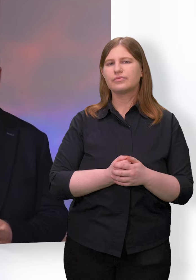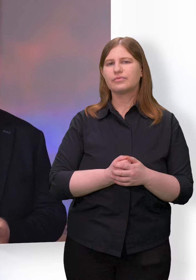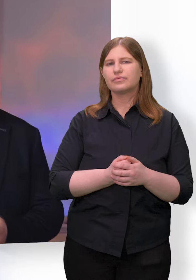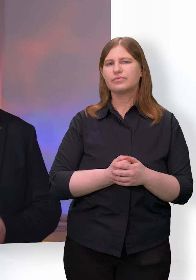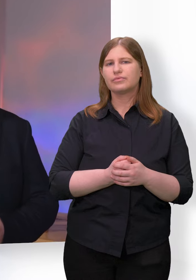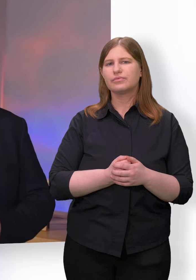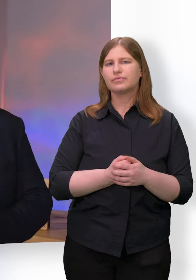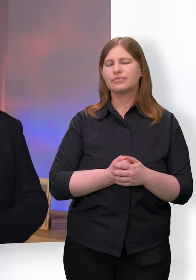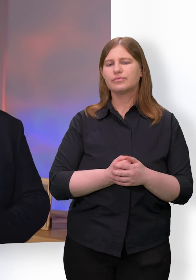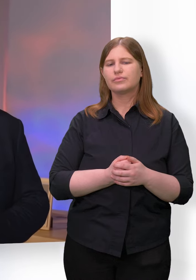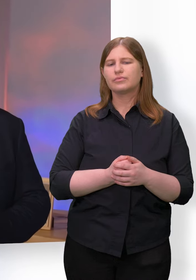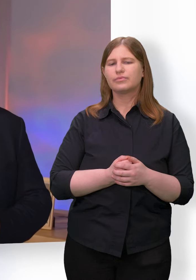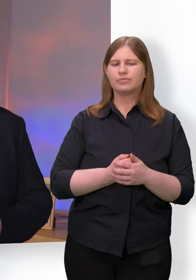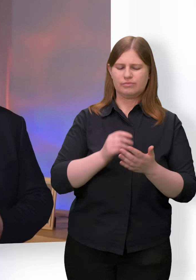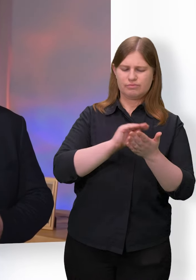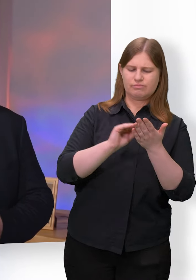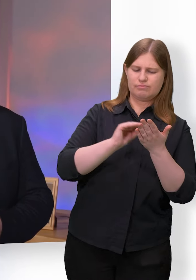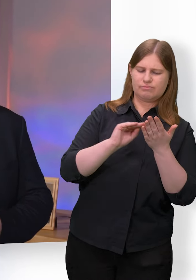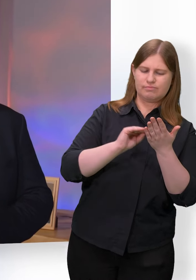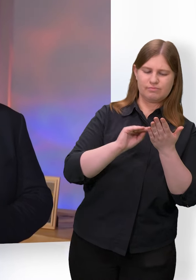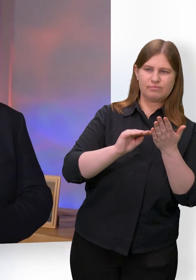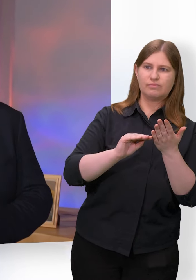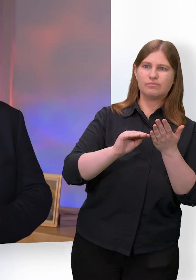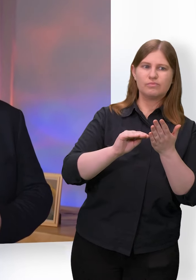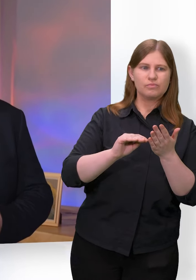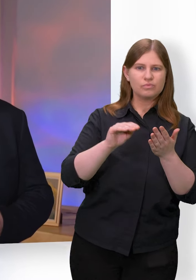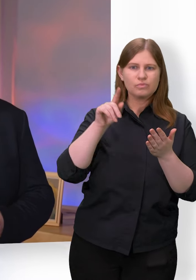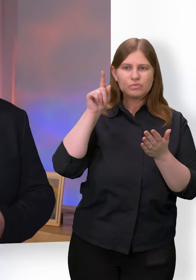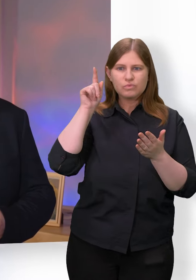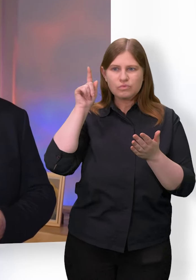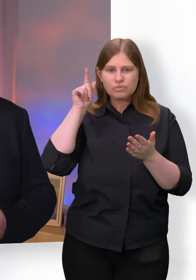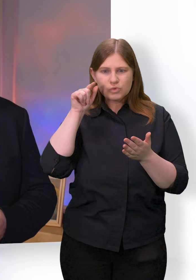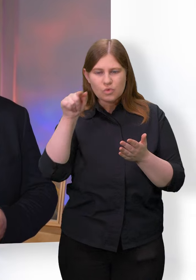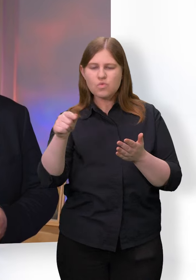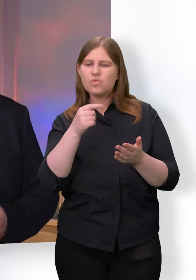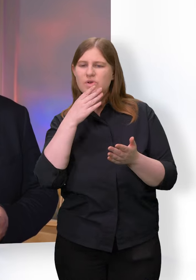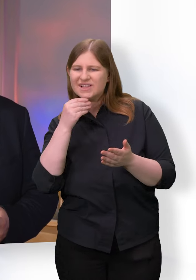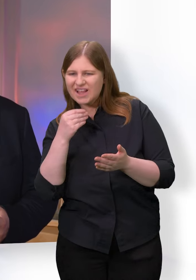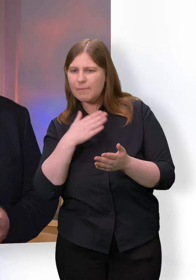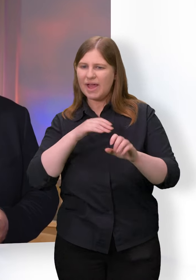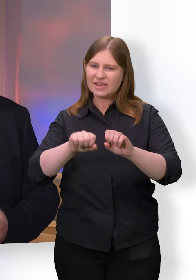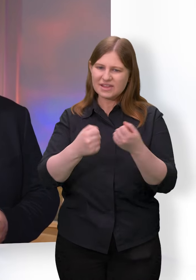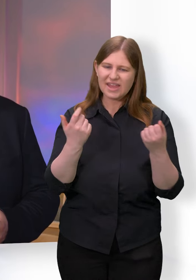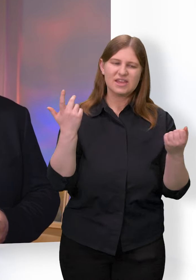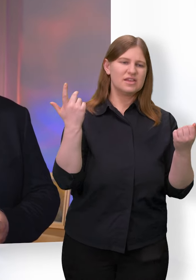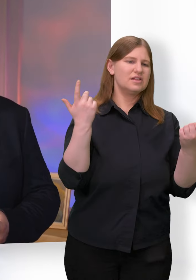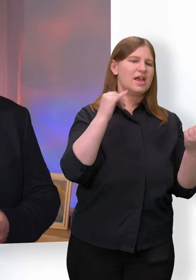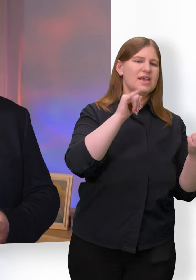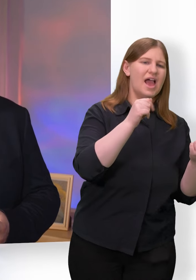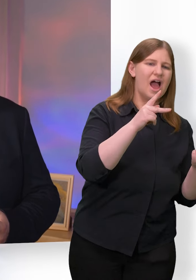Du aber Israel, mein Knecht, Jakob, mein Auserwählter, du Same Abrahams, meines Freundes, den